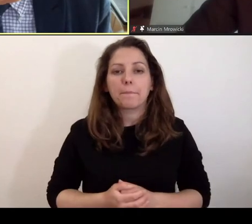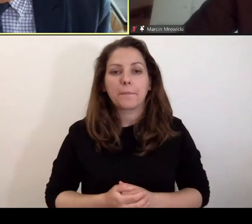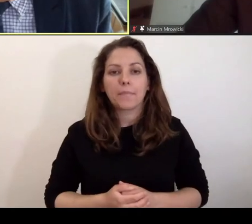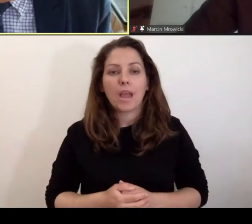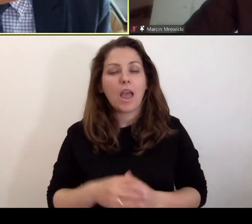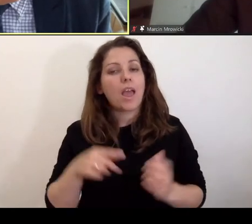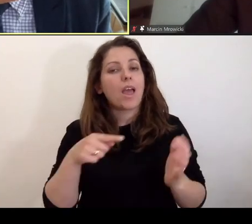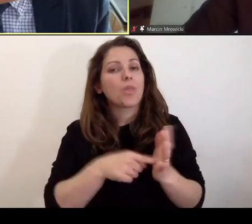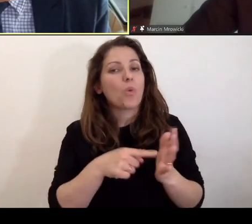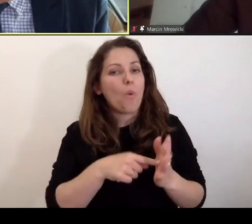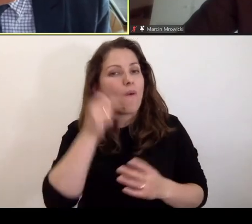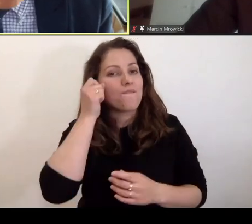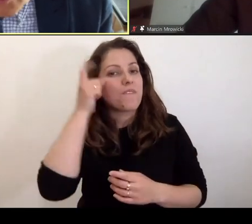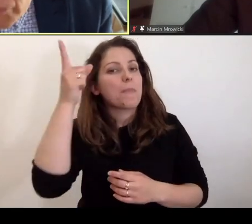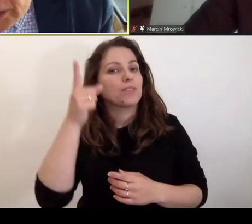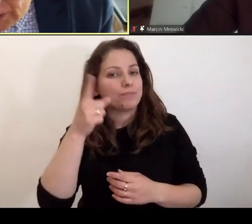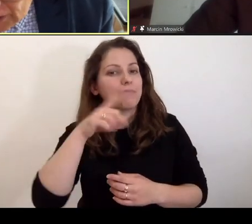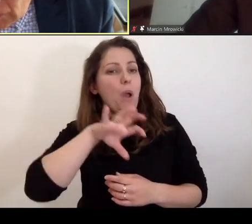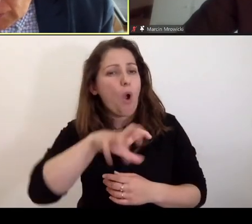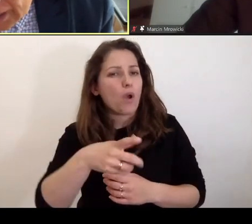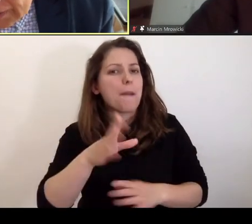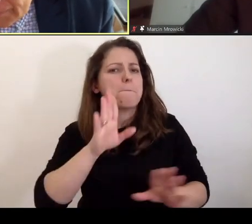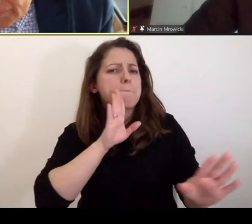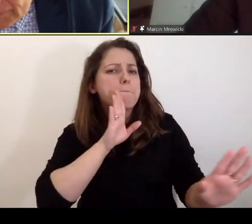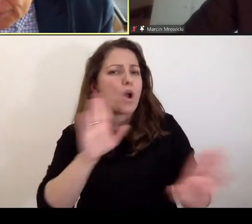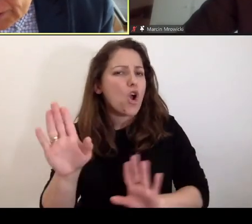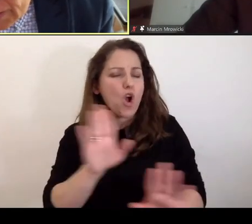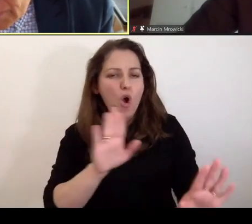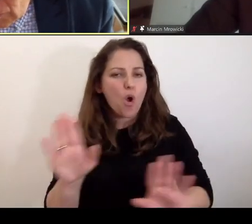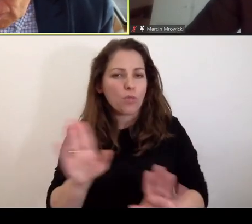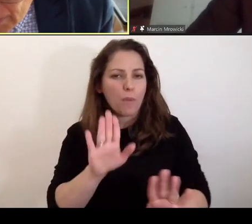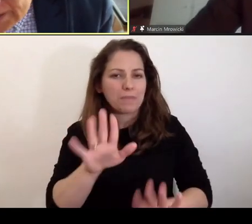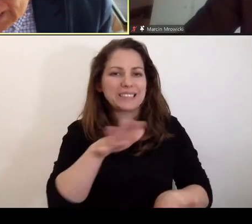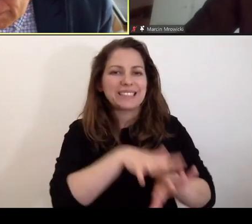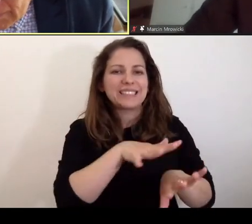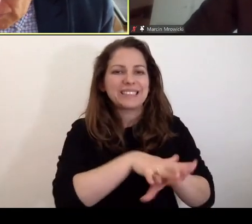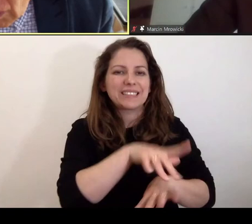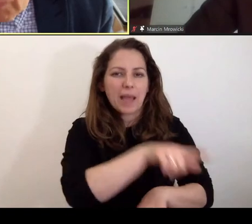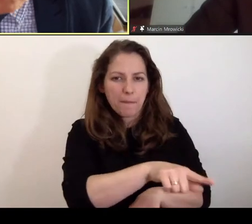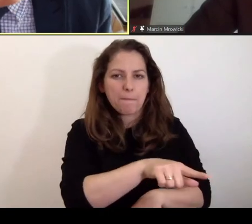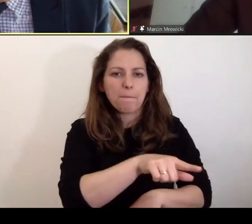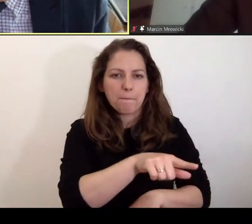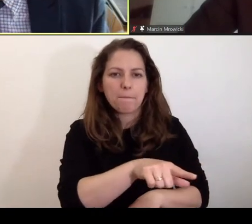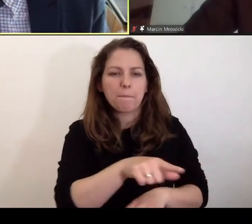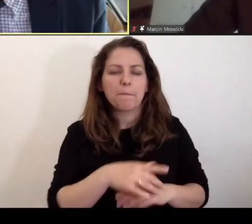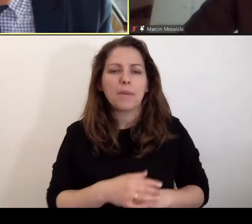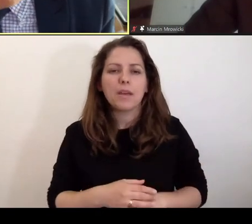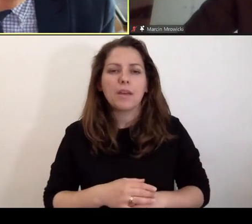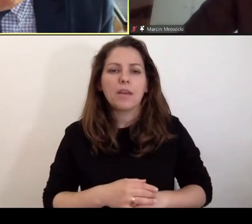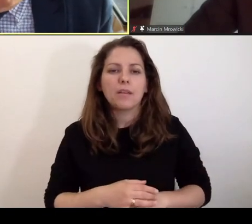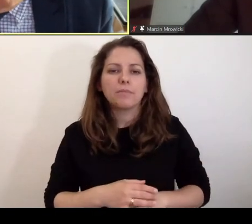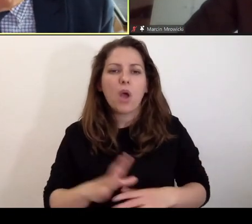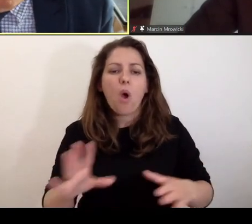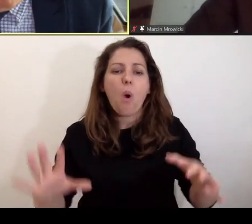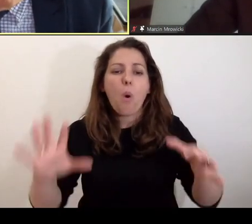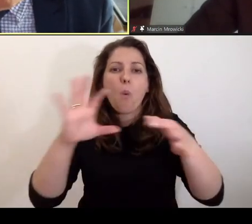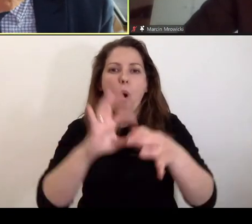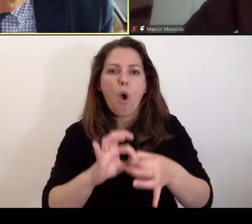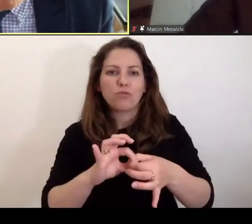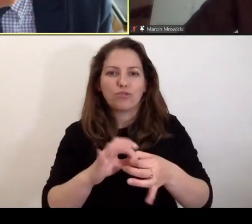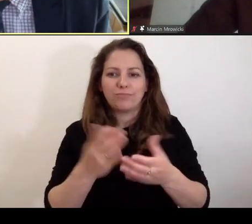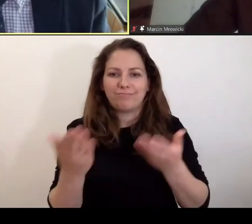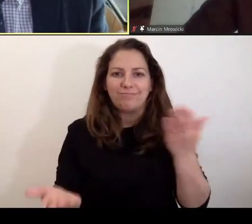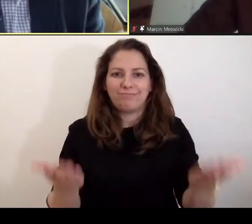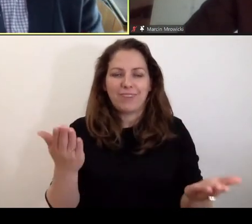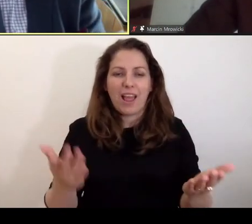Tutaj wymyślono organ, który podobnie zresztą, jak i w systemie, który my znamy i którego wyraśniliśmy, który łączy te dwie funkcje. Który